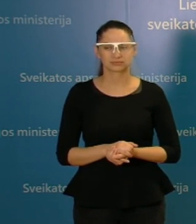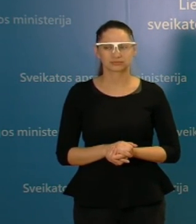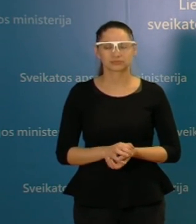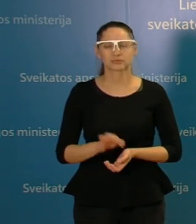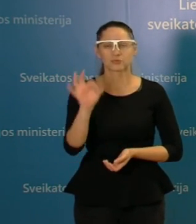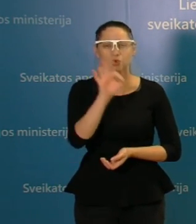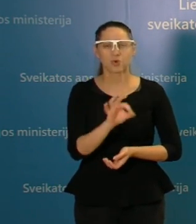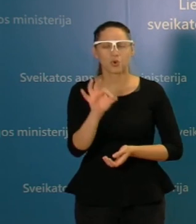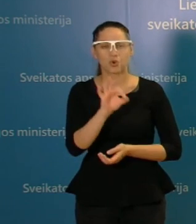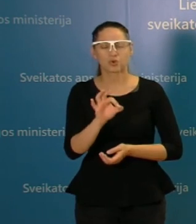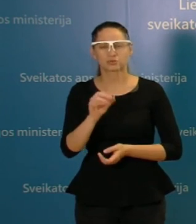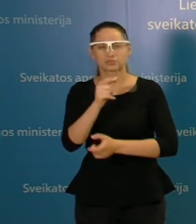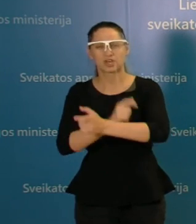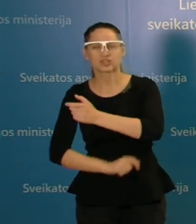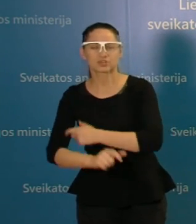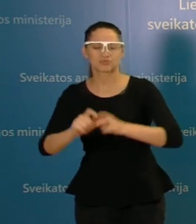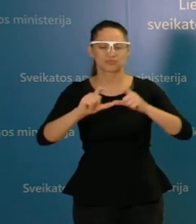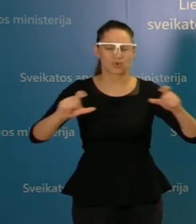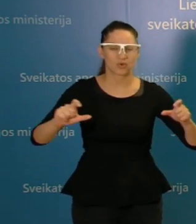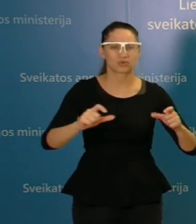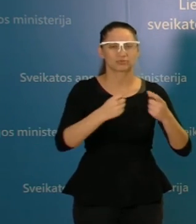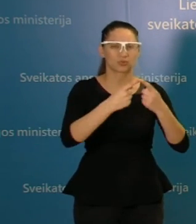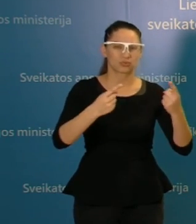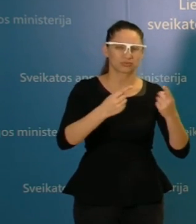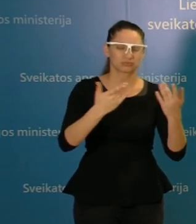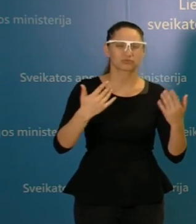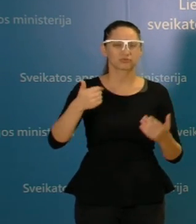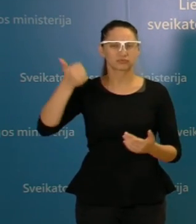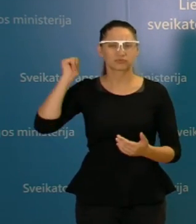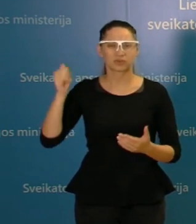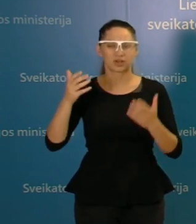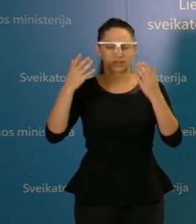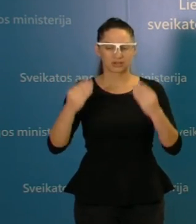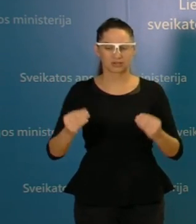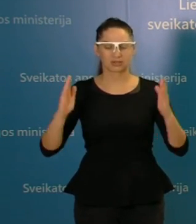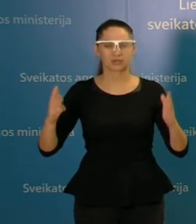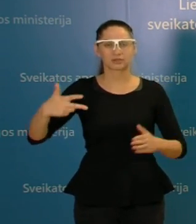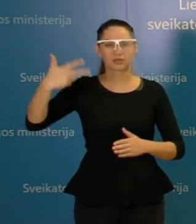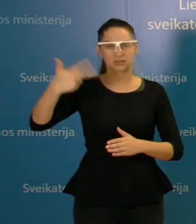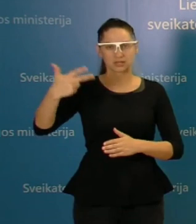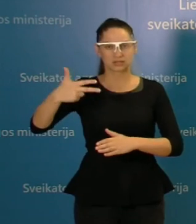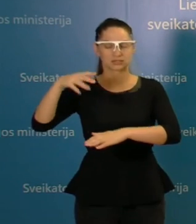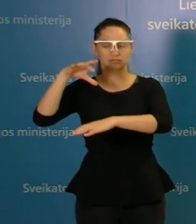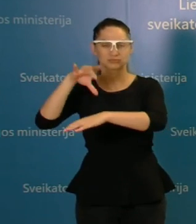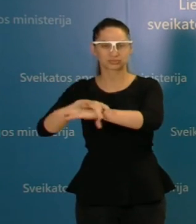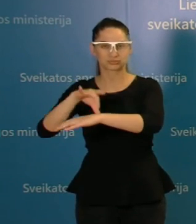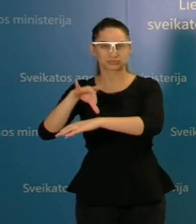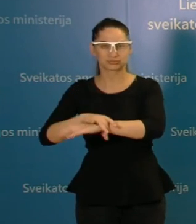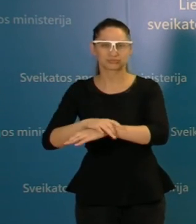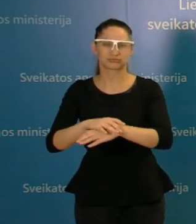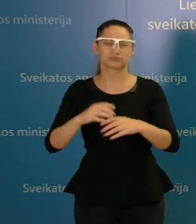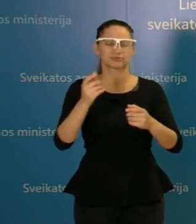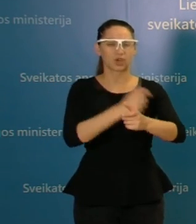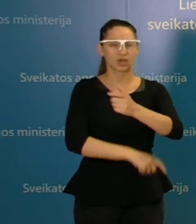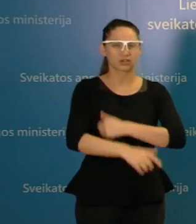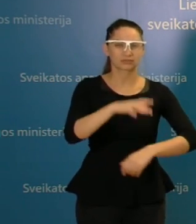įsteigas, vakar fiksuota yra 30 atvejų, kurie registruoti įvairiuose ūkdymo įsteigos lygiuose, tiek